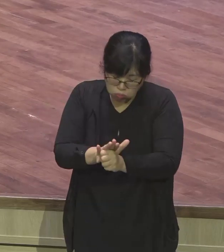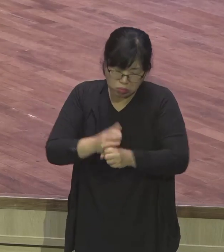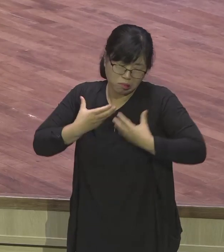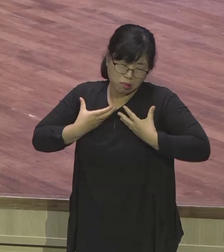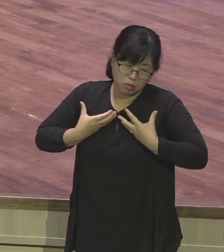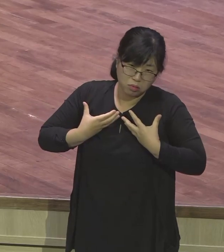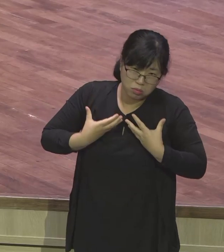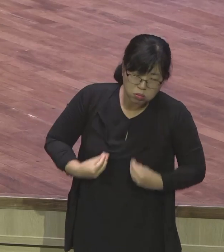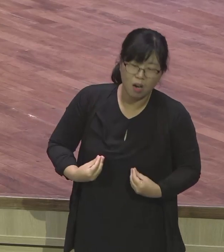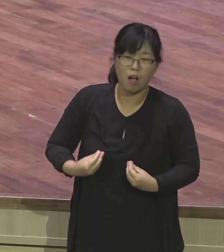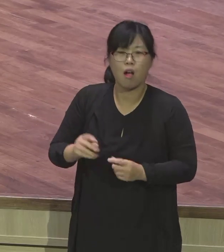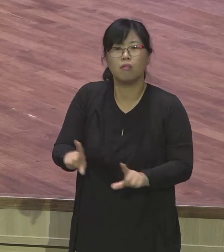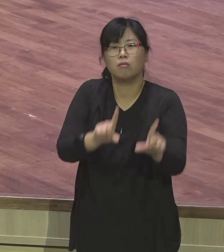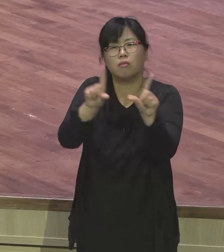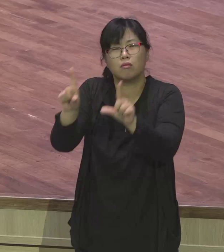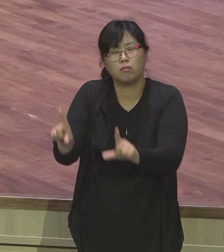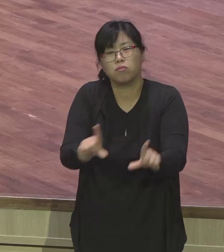속에 있으면서도 중요한 것은 뭐냐.